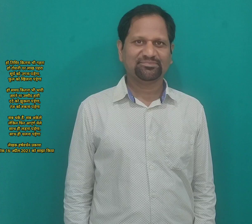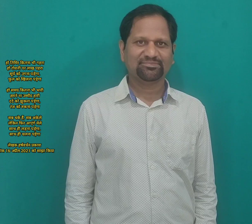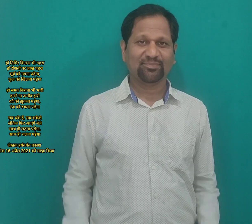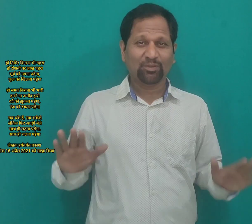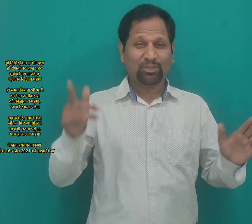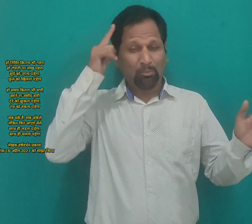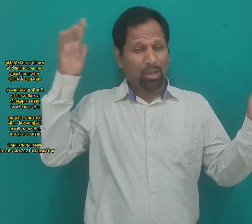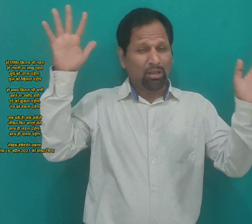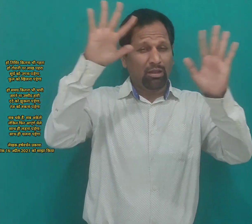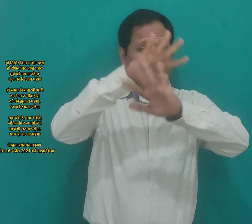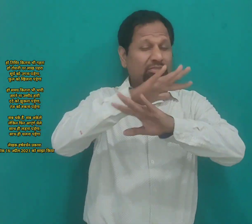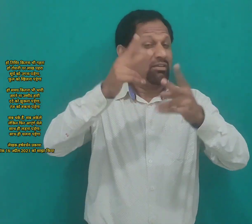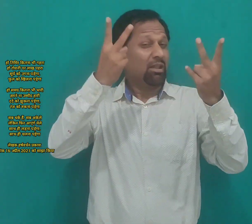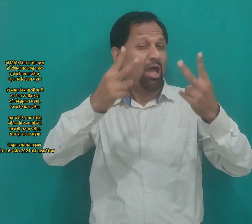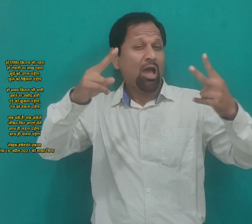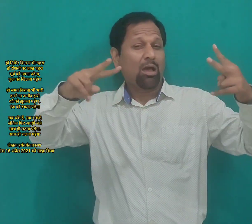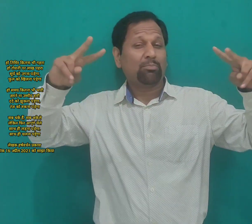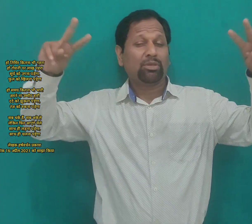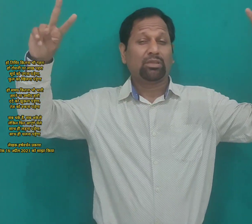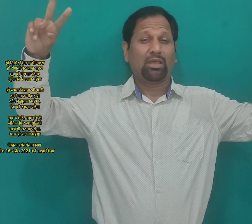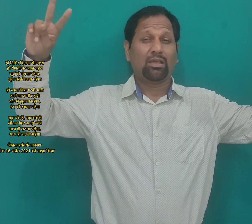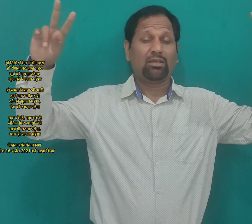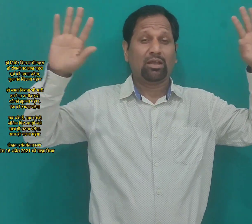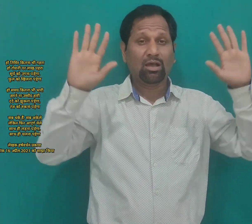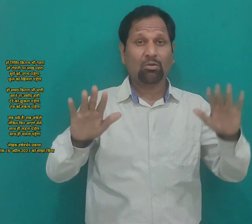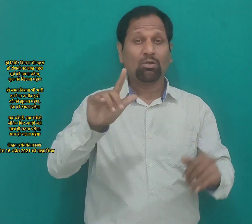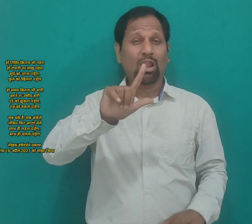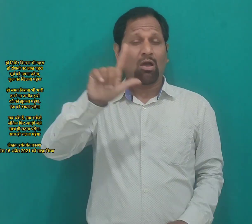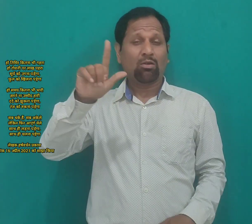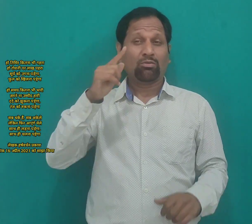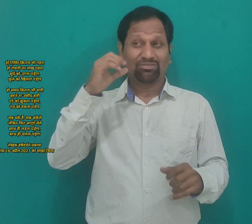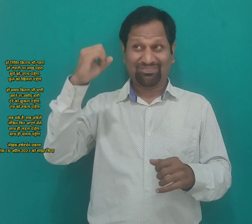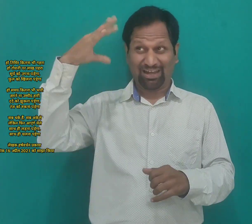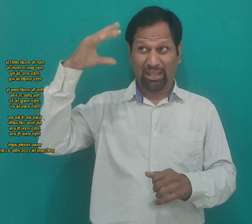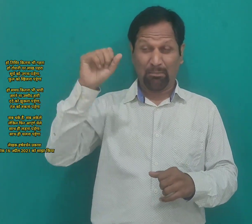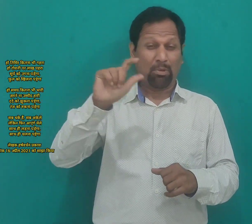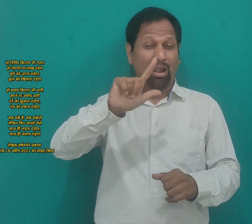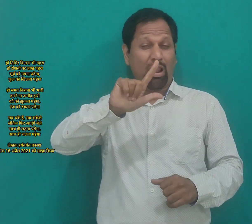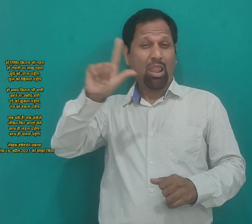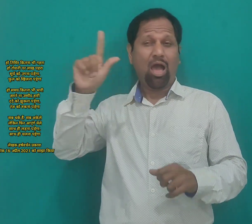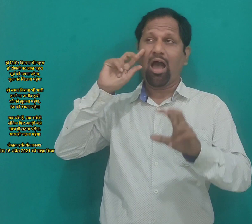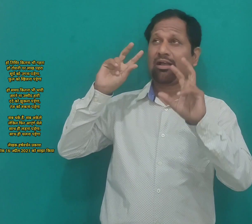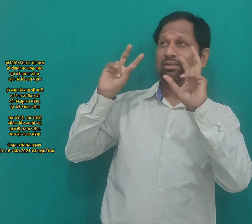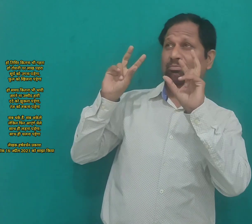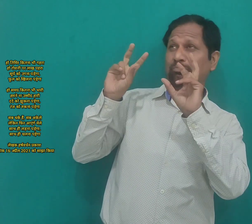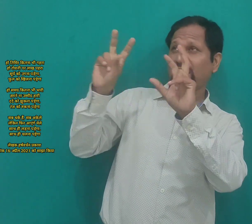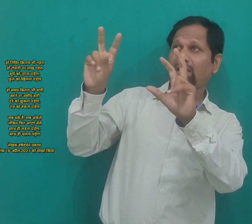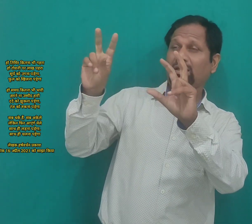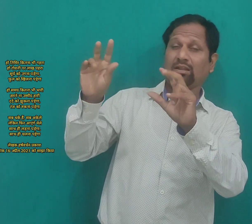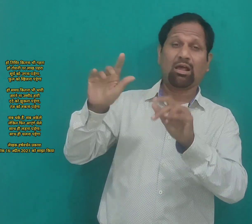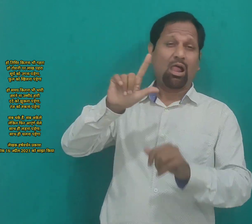होते मिर कितना भी गहरा हो राउशनी पर लाख पहरा